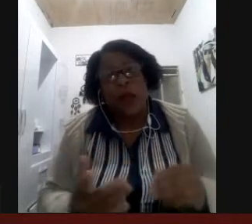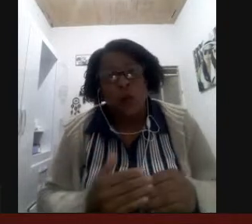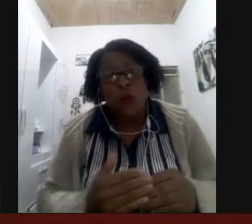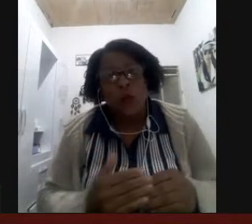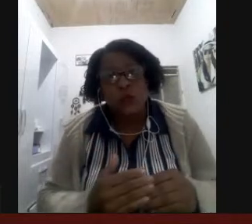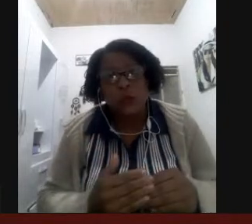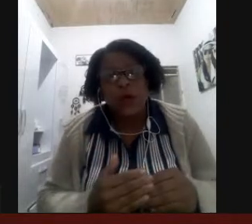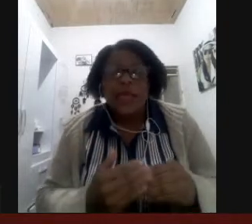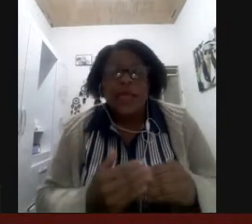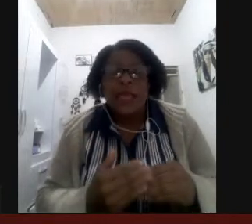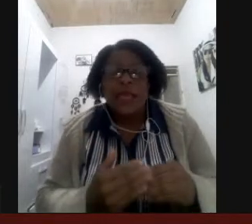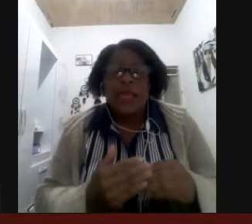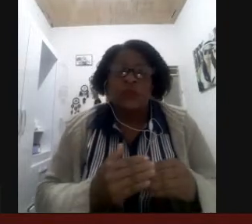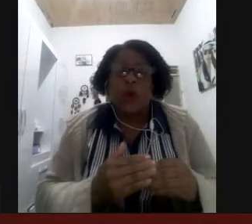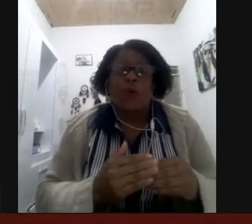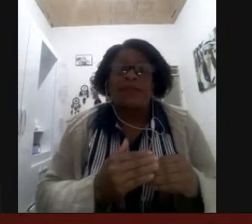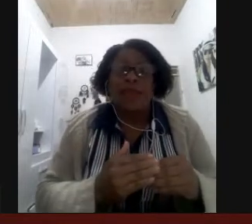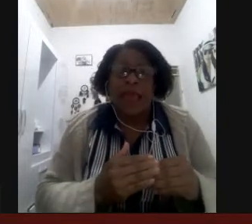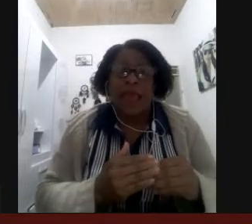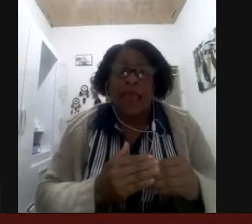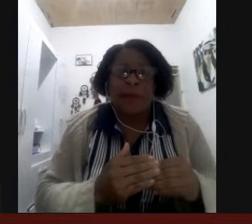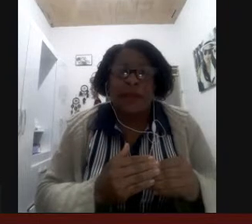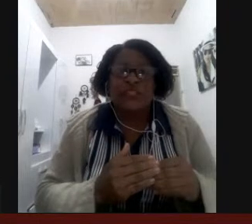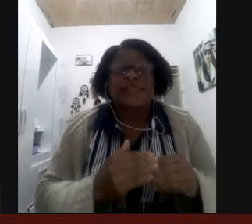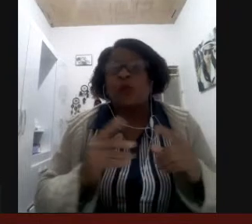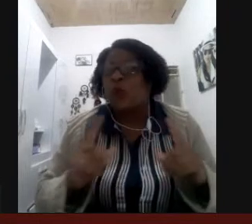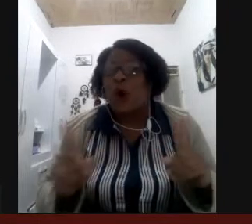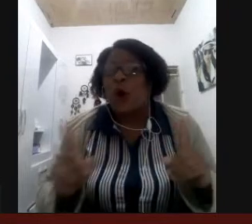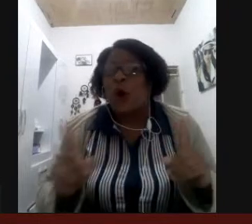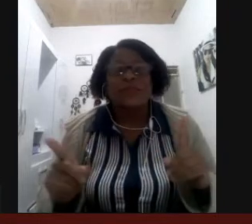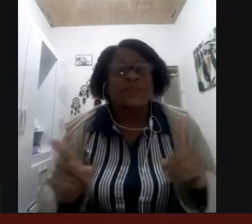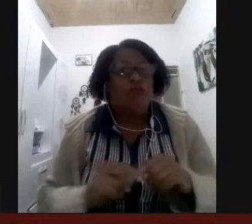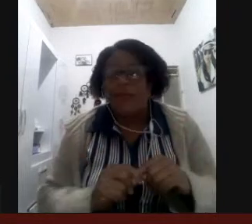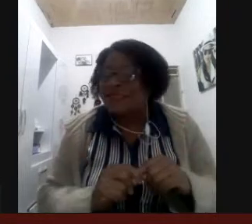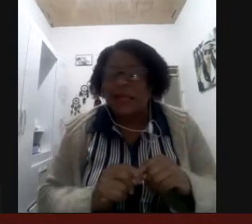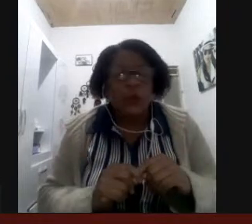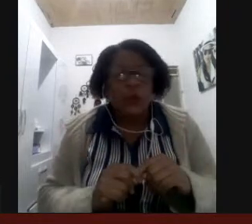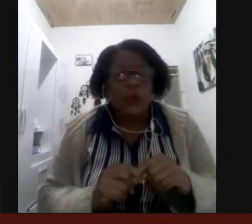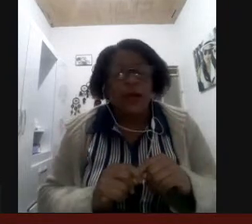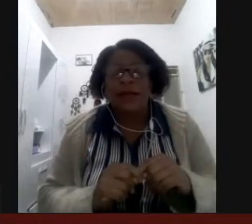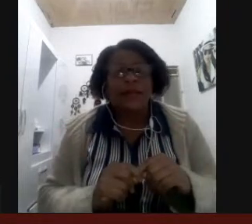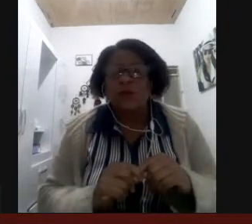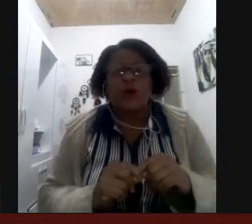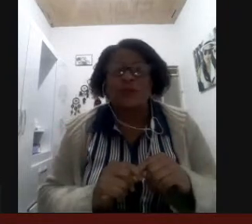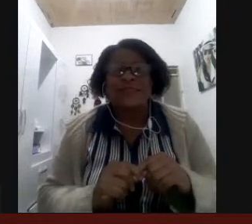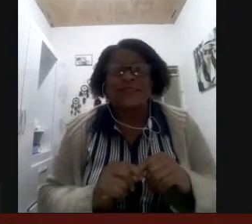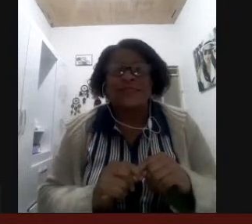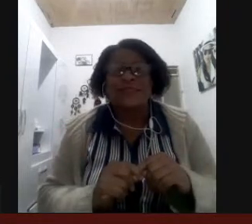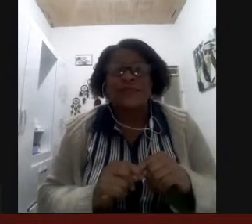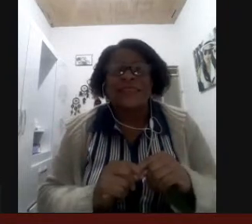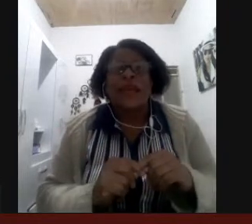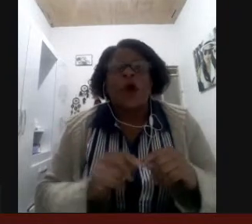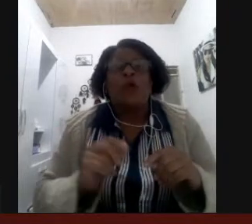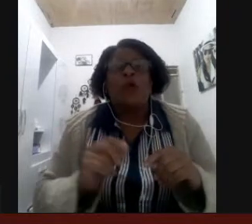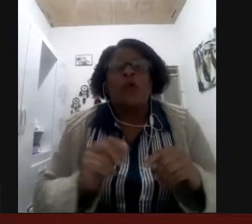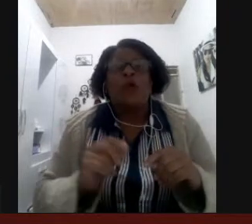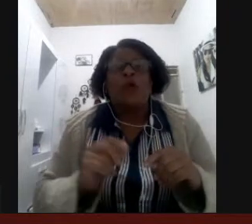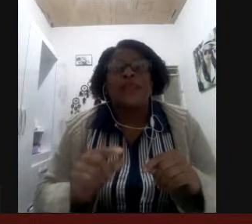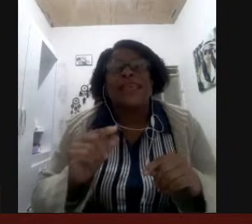o surdo e nós como intérpretes não somos alfabetizador não somos o surdo ele tem que